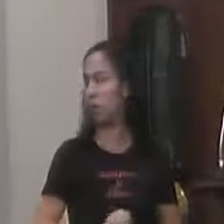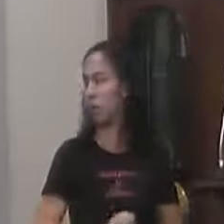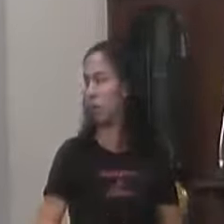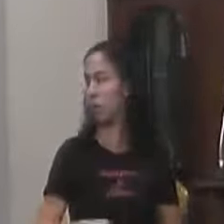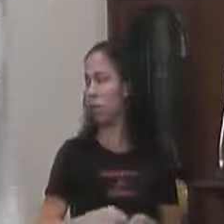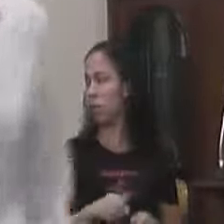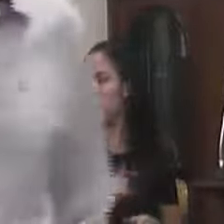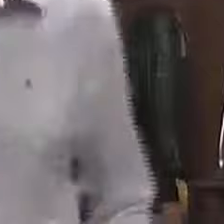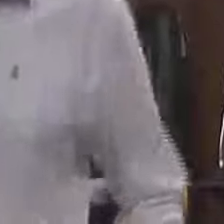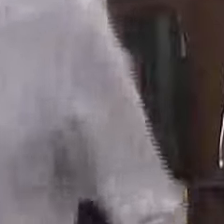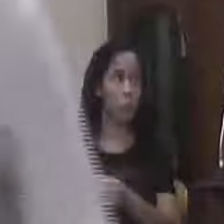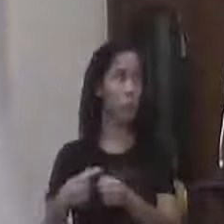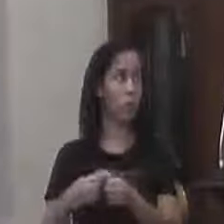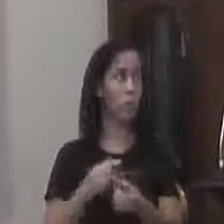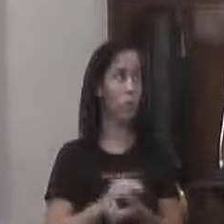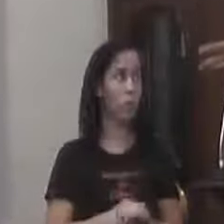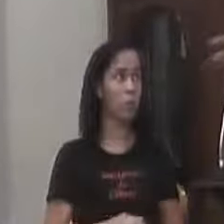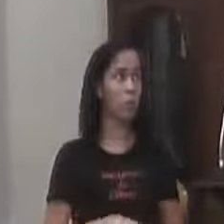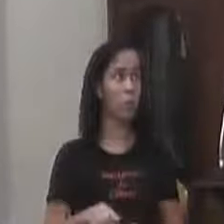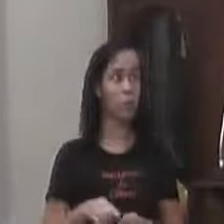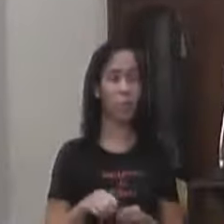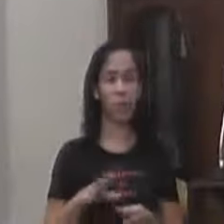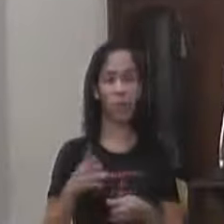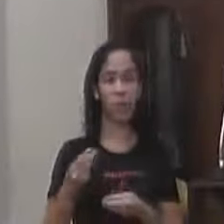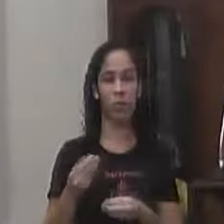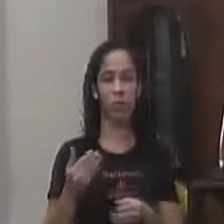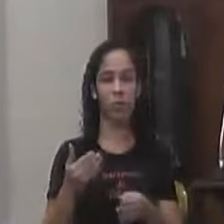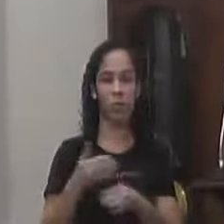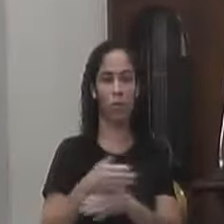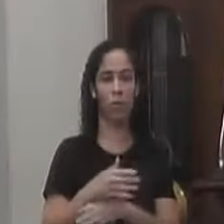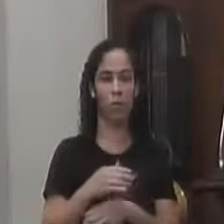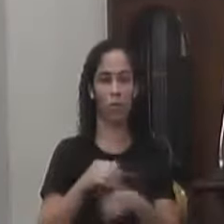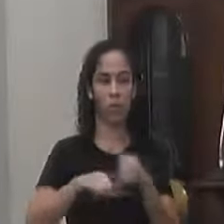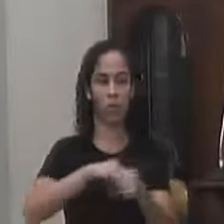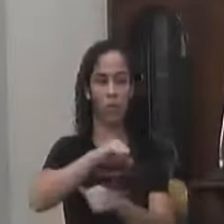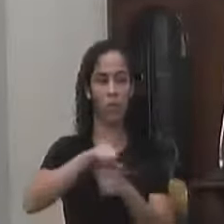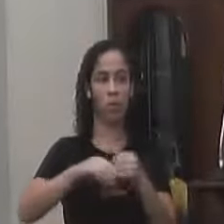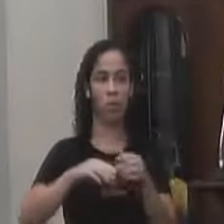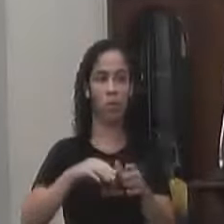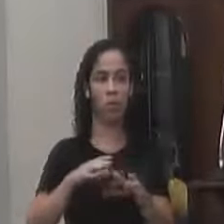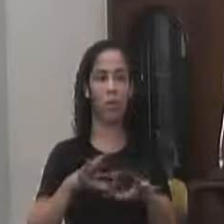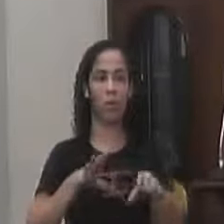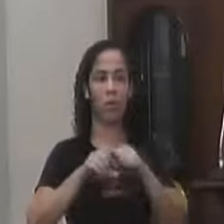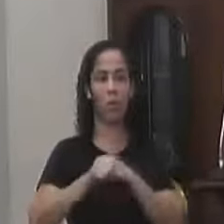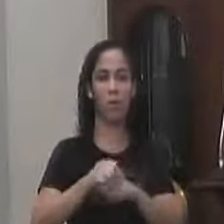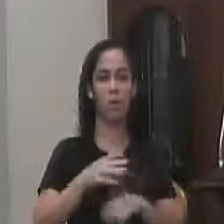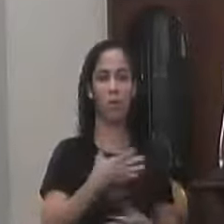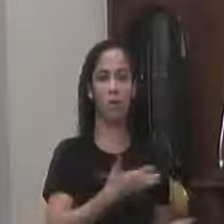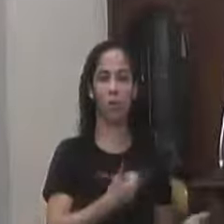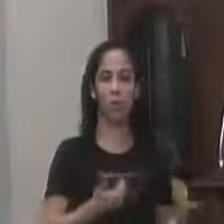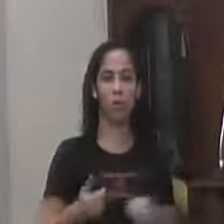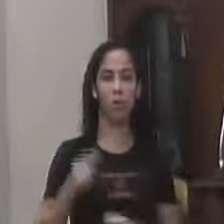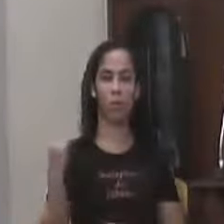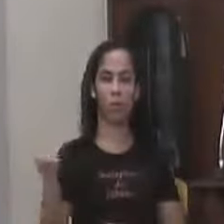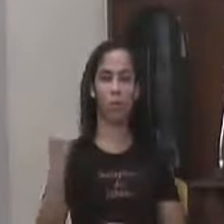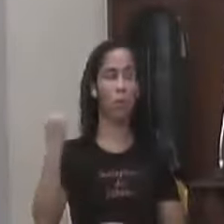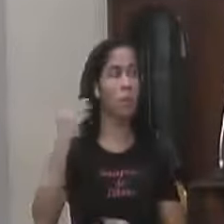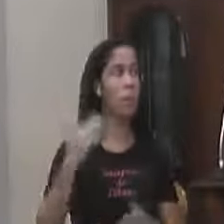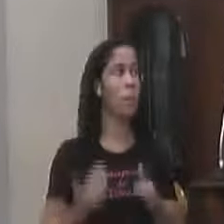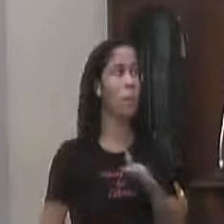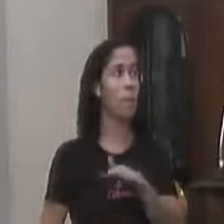Senais Nos distritos Dos Senai Implantando E formando E qualificando Os nossos jovens E adultos E para finalizar